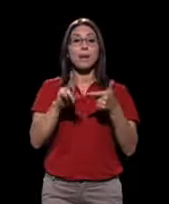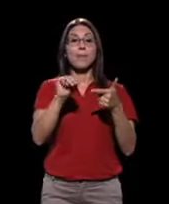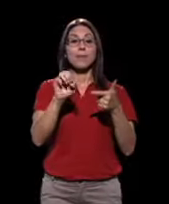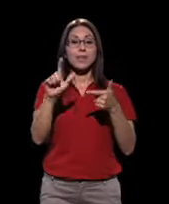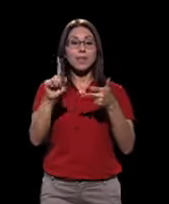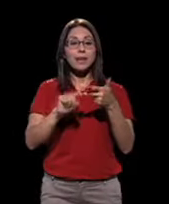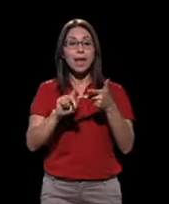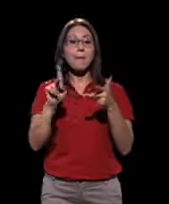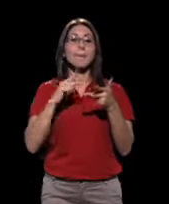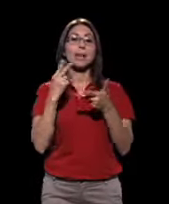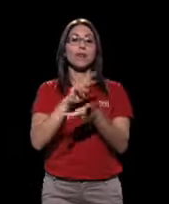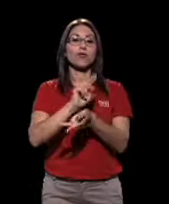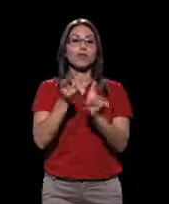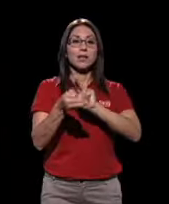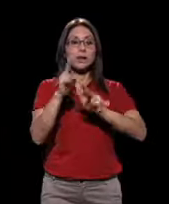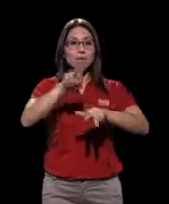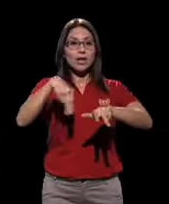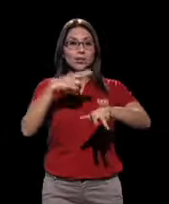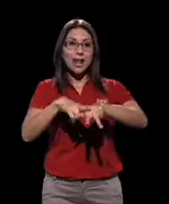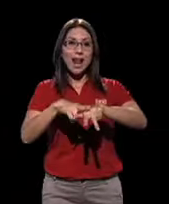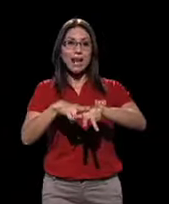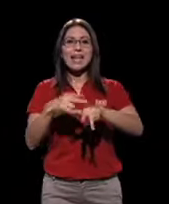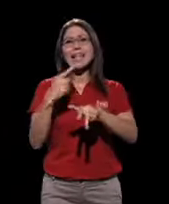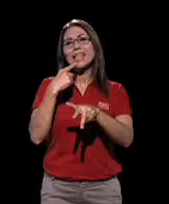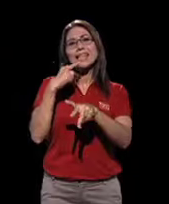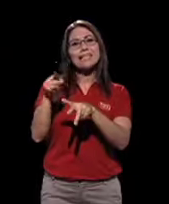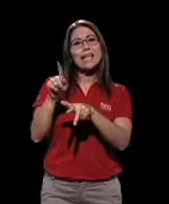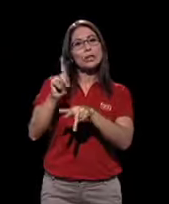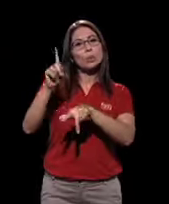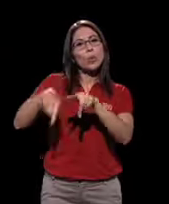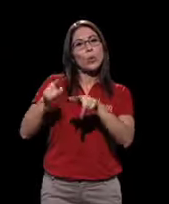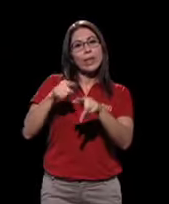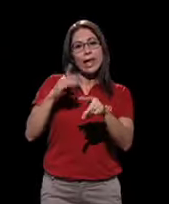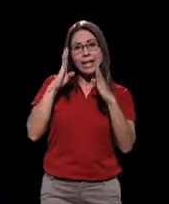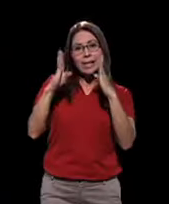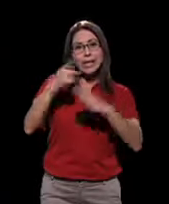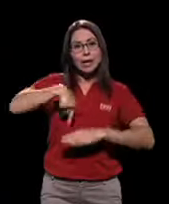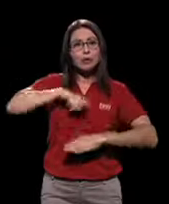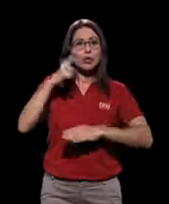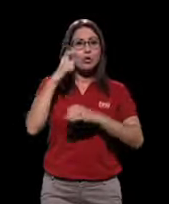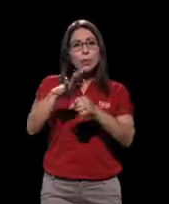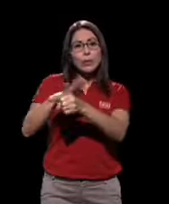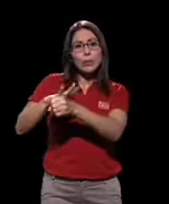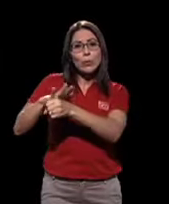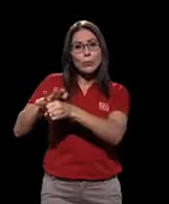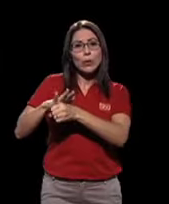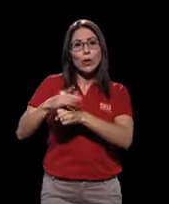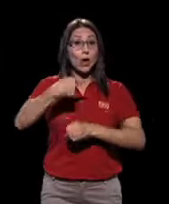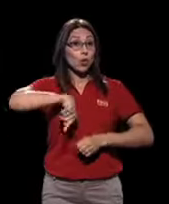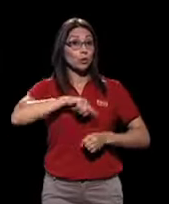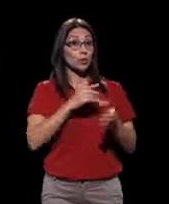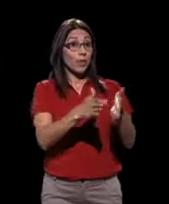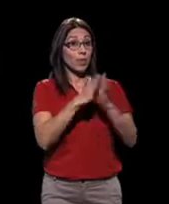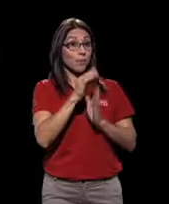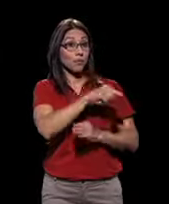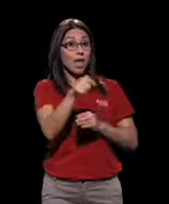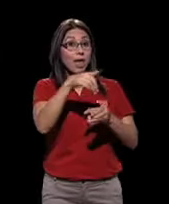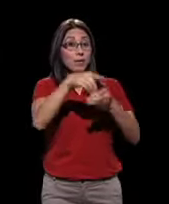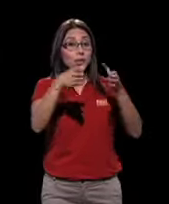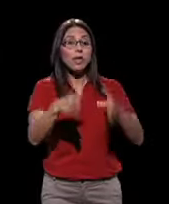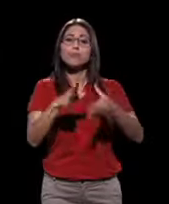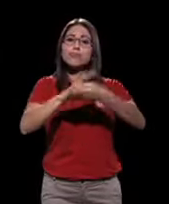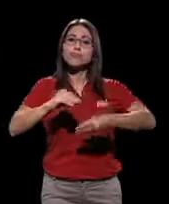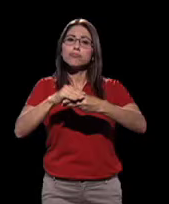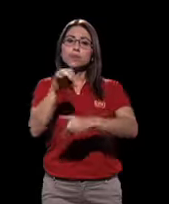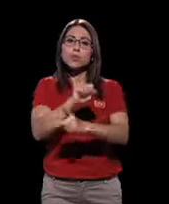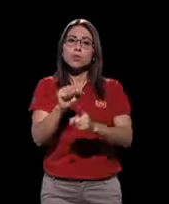Movimiento Libertario y Partido Restauración Nacional, sus ocupadas agendas no les permitieron atendernos. Les pedimos a nuestros diputados que nos contaran